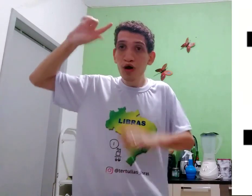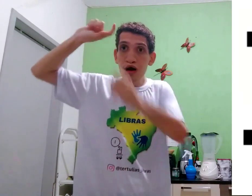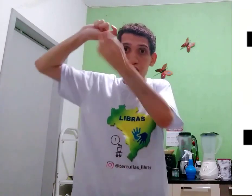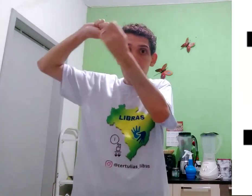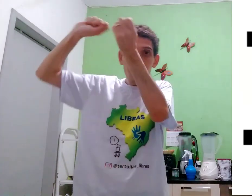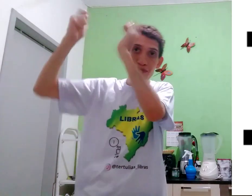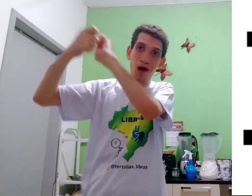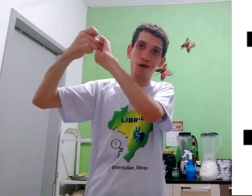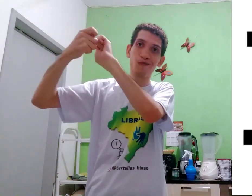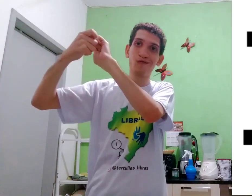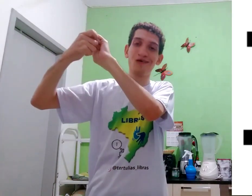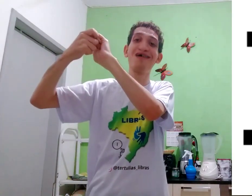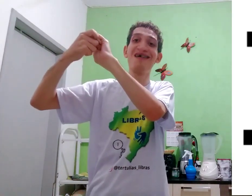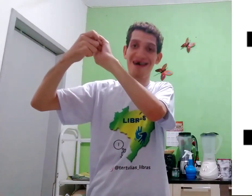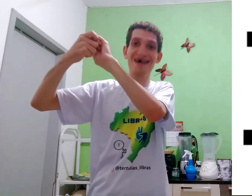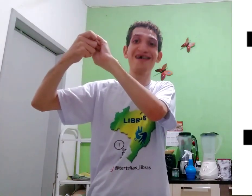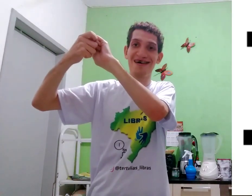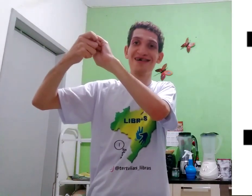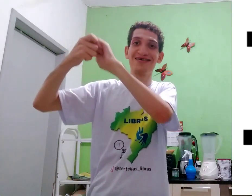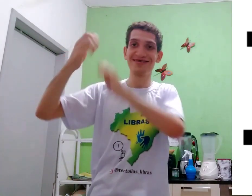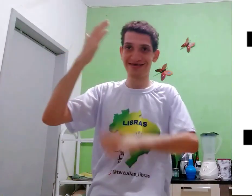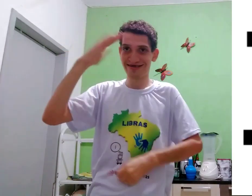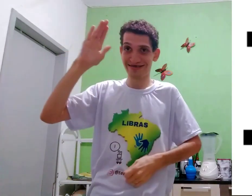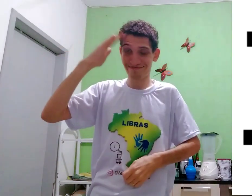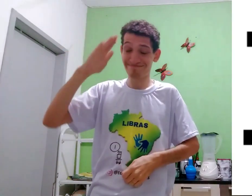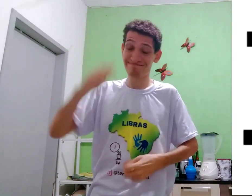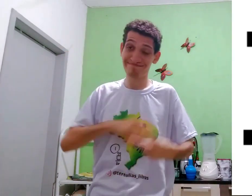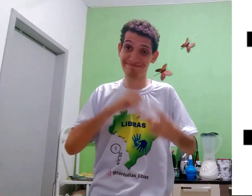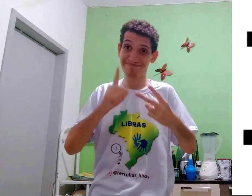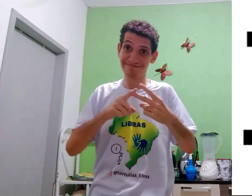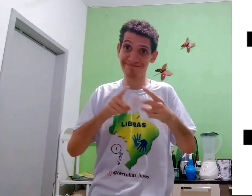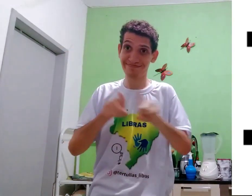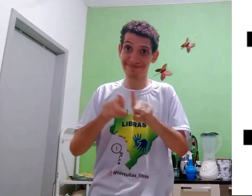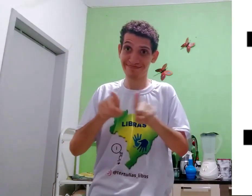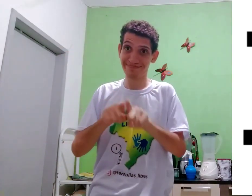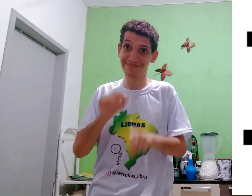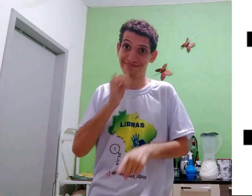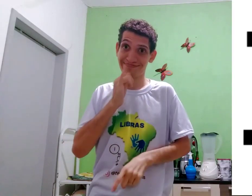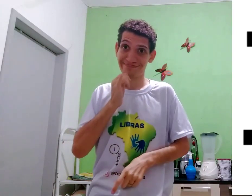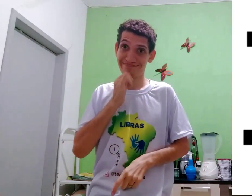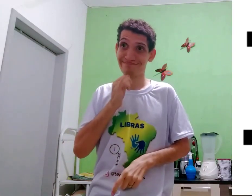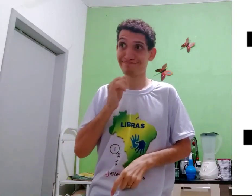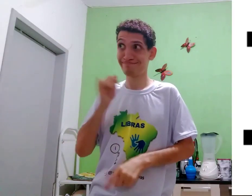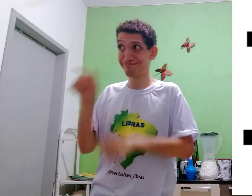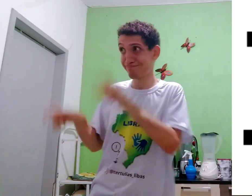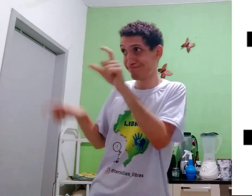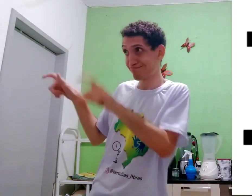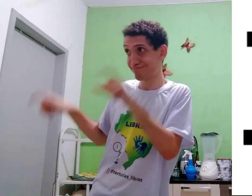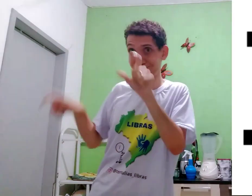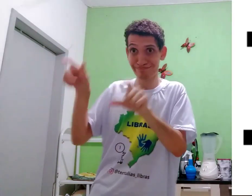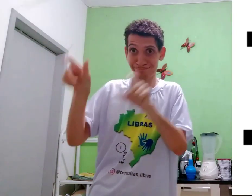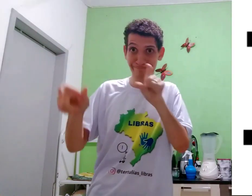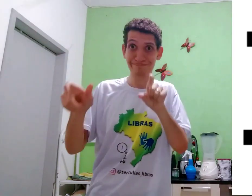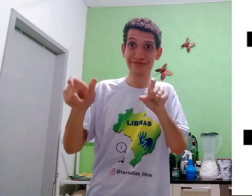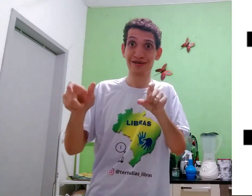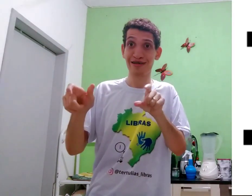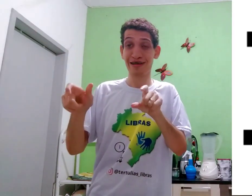o que, encontrar a adaptação, entendeu? Segundo, também no exemplo, pessoas,